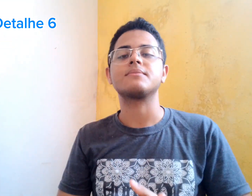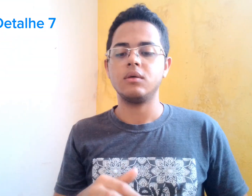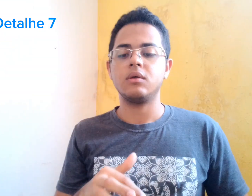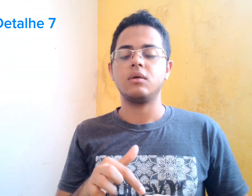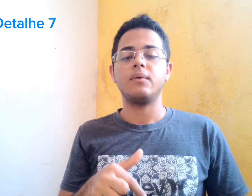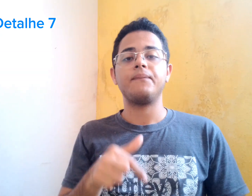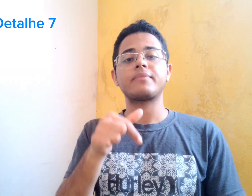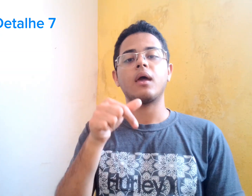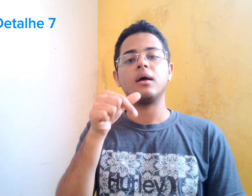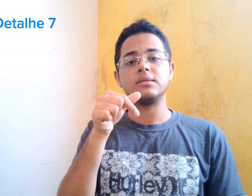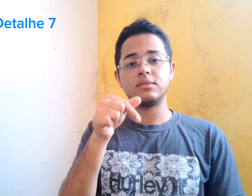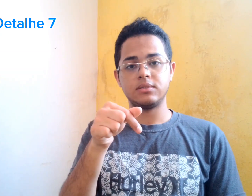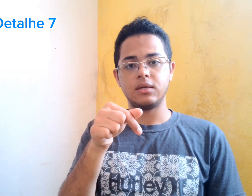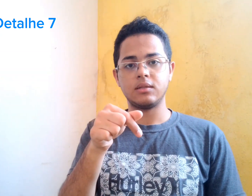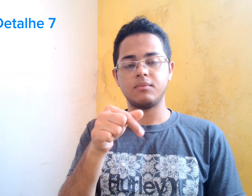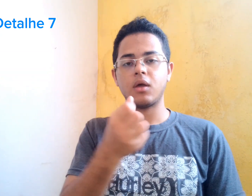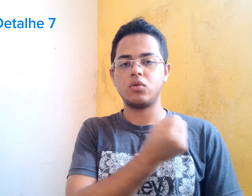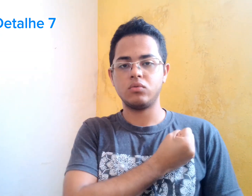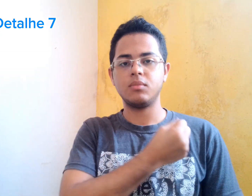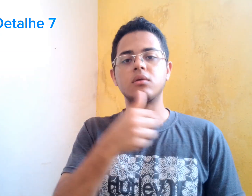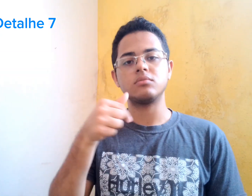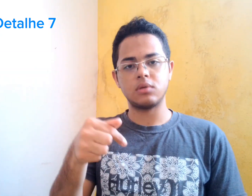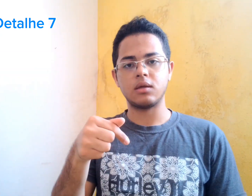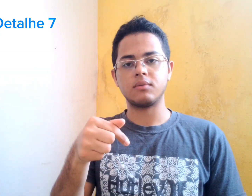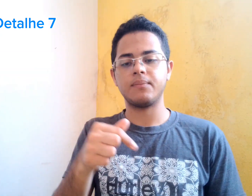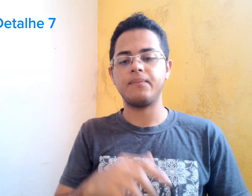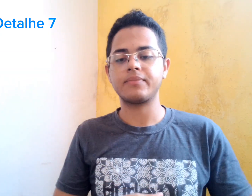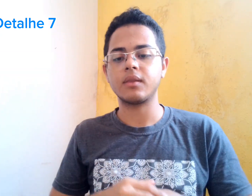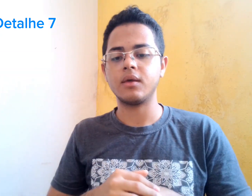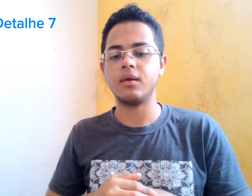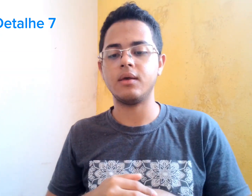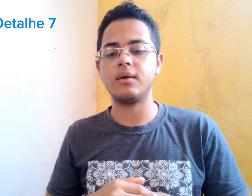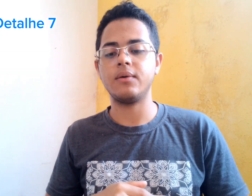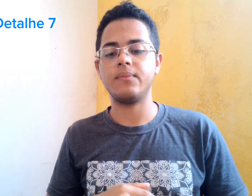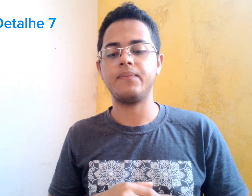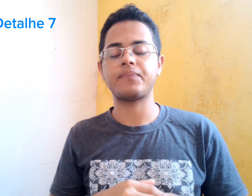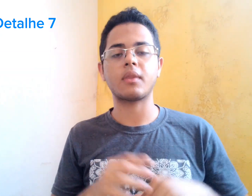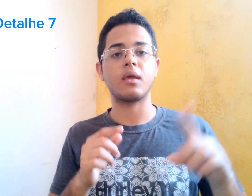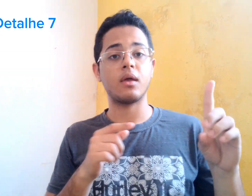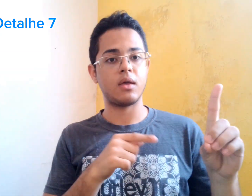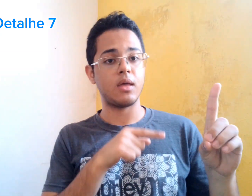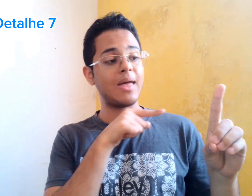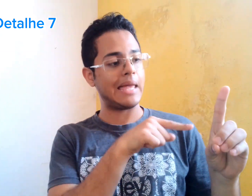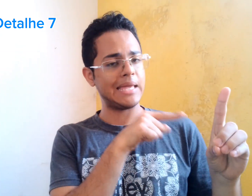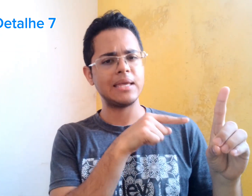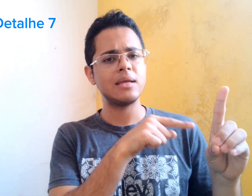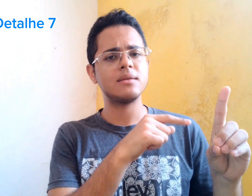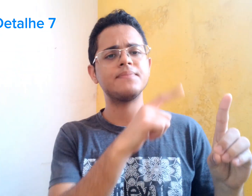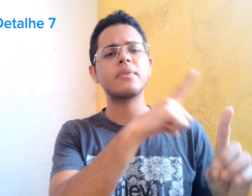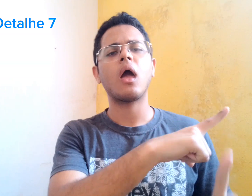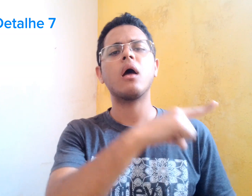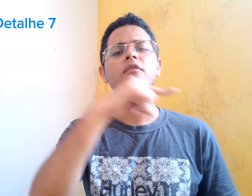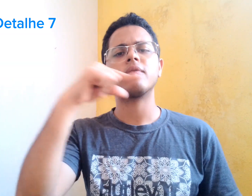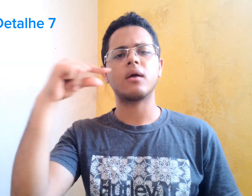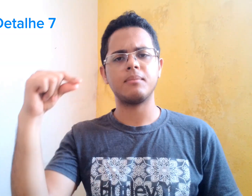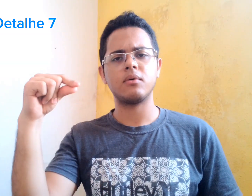O sétimo detalhe. que... Teve um momento no filme que ele foi embora da casa dela.